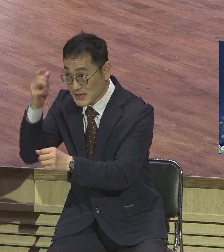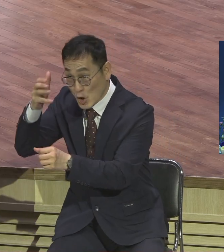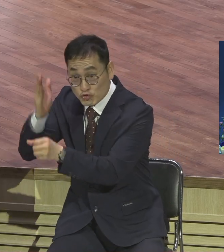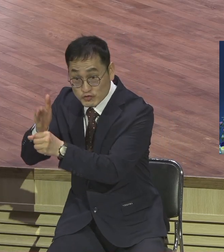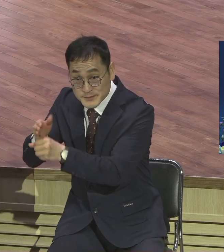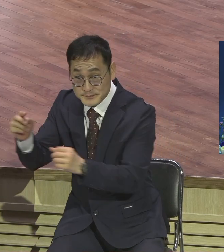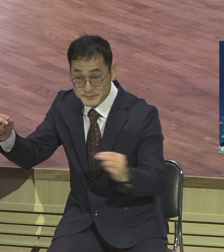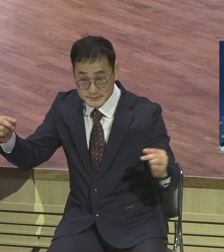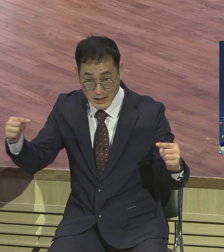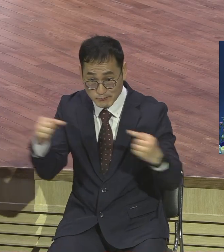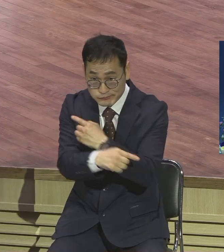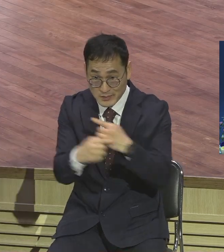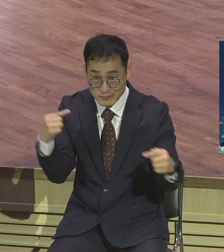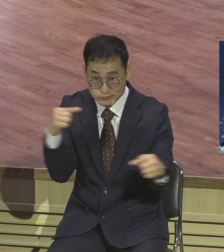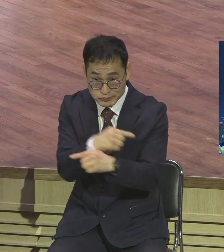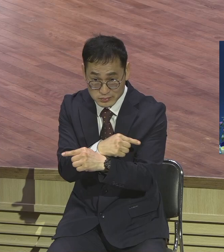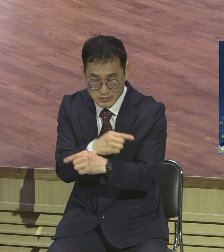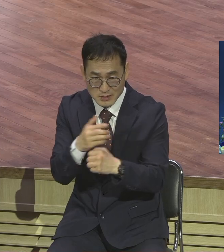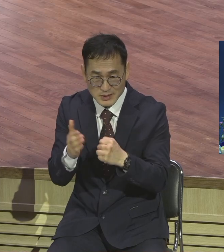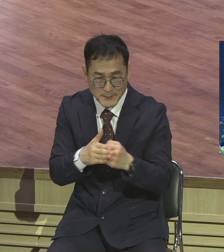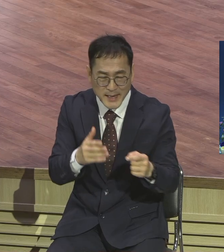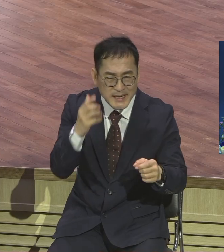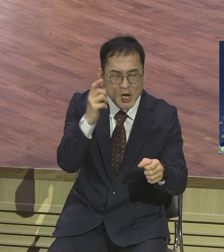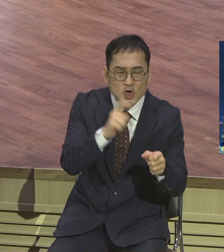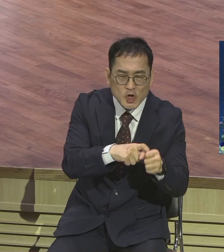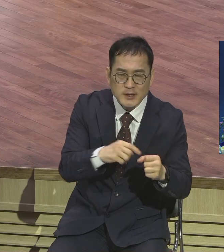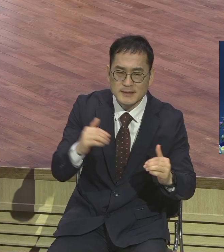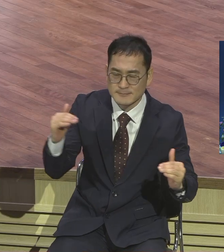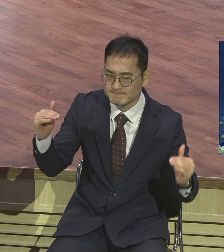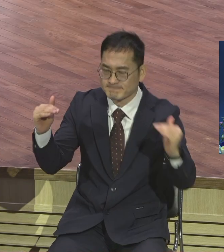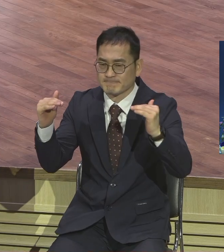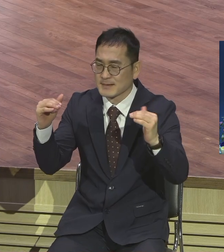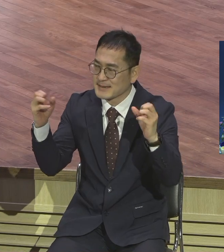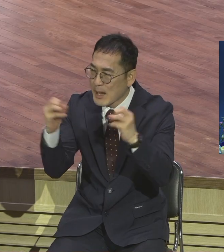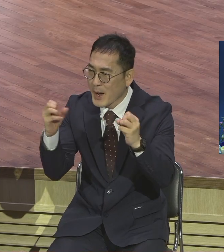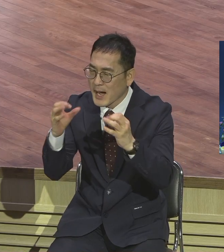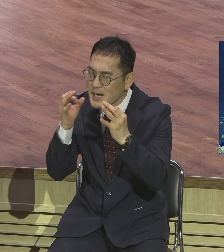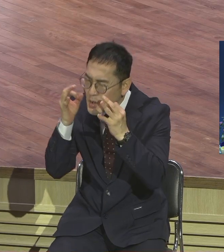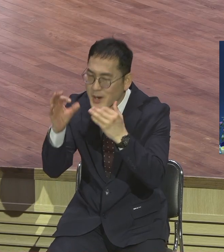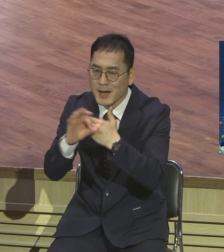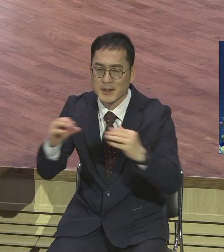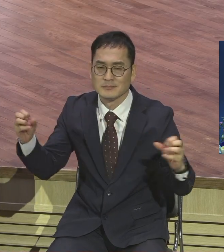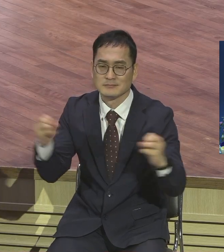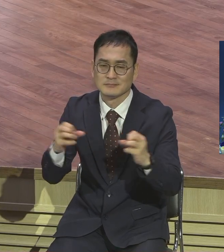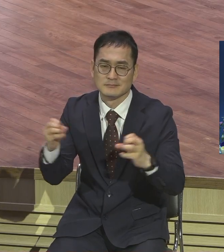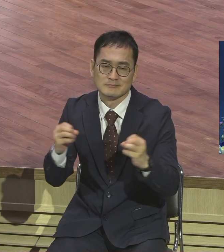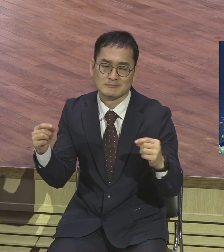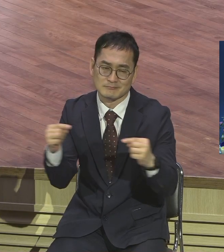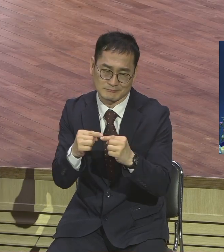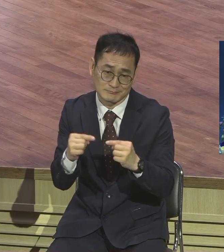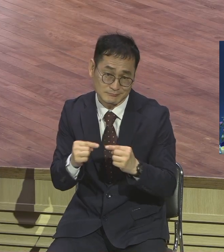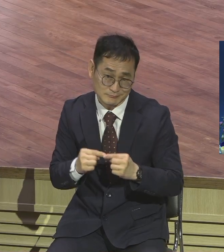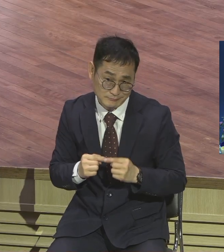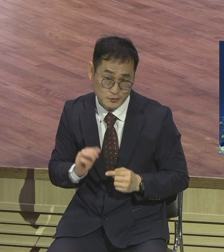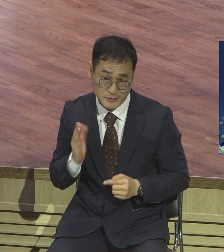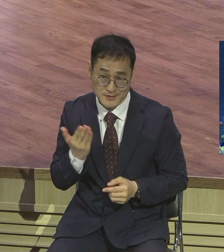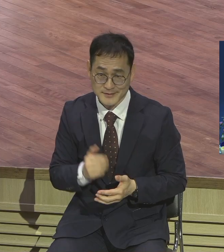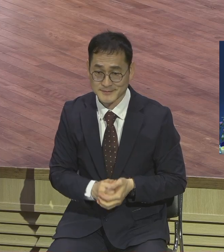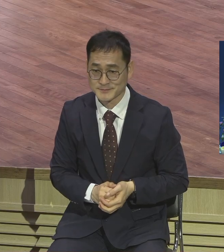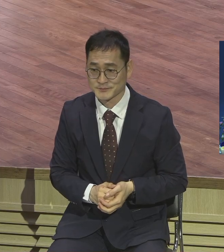있다니까요 뭐든지 영적 대화를 하세요 영적 대화하면 다 드러납니다 그래서 영적 상태 다 드러나요 그것은 났는지 안